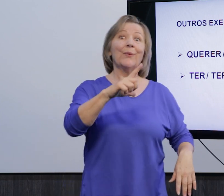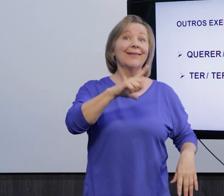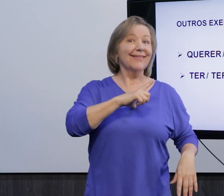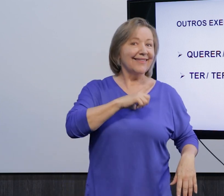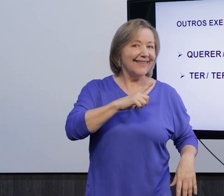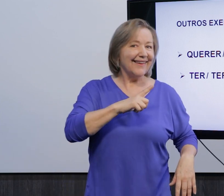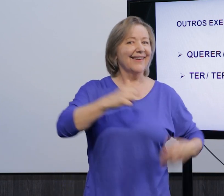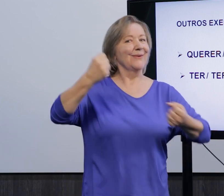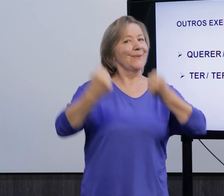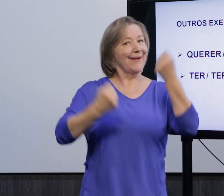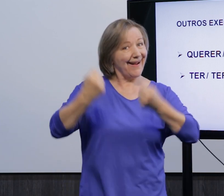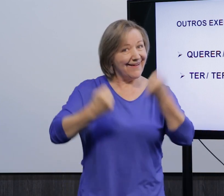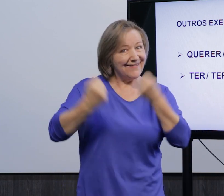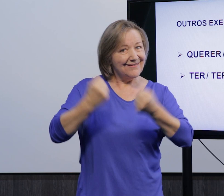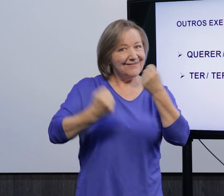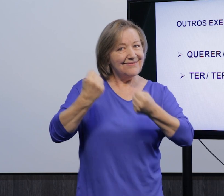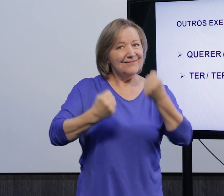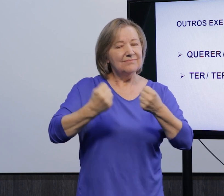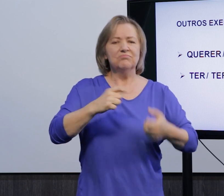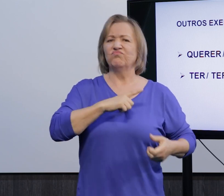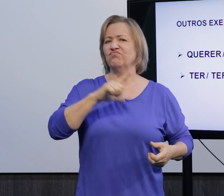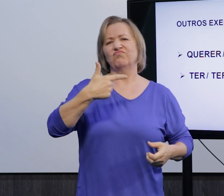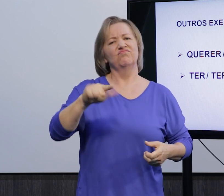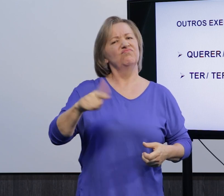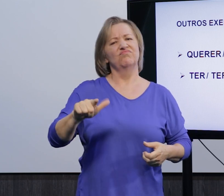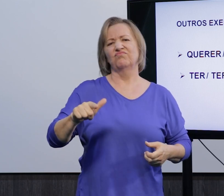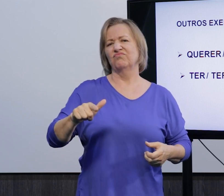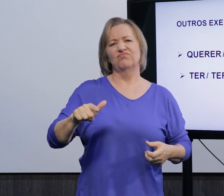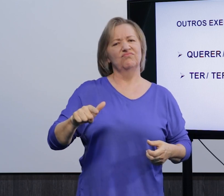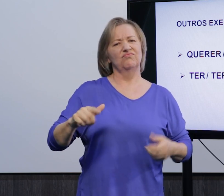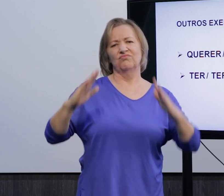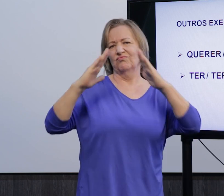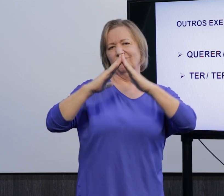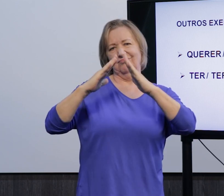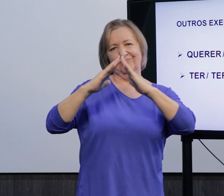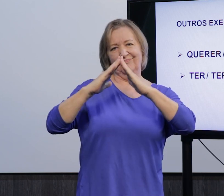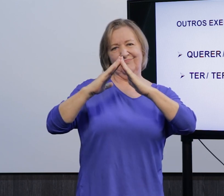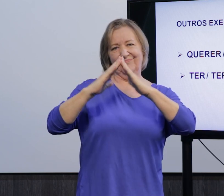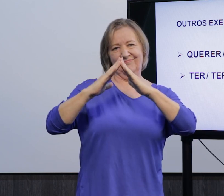eu tenho um carro, ah, eu não tenho uma casa.